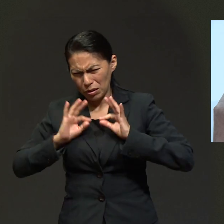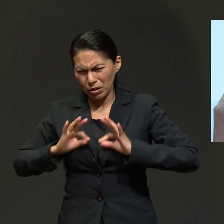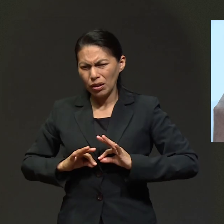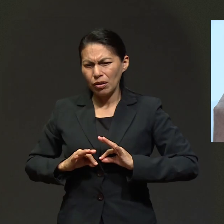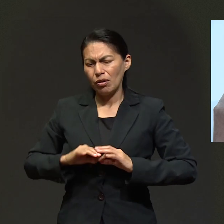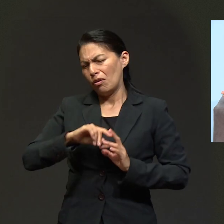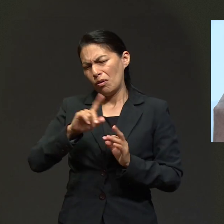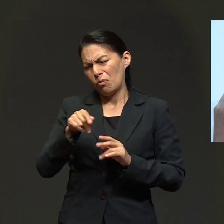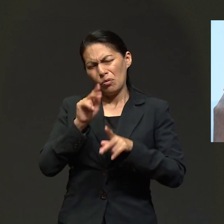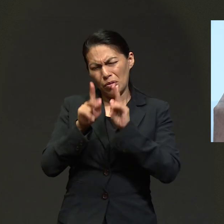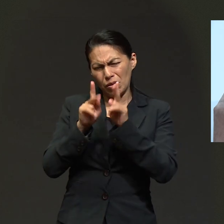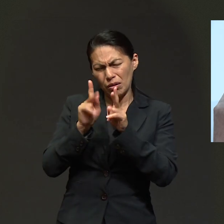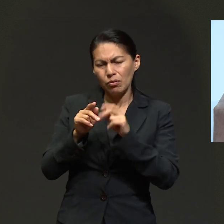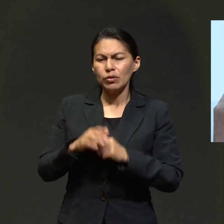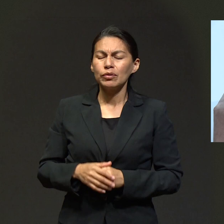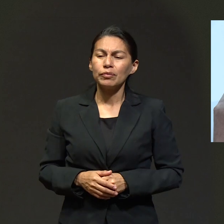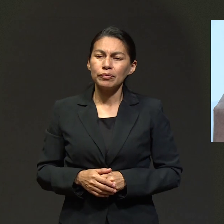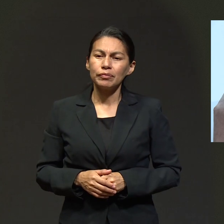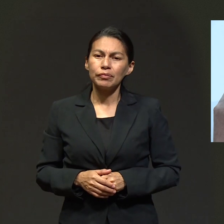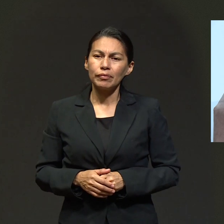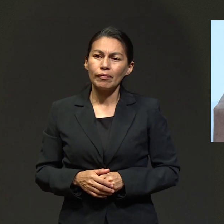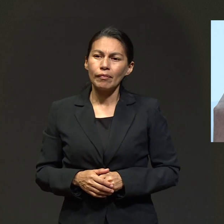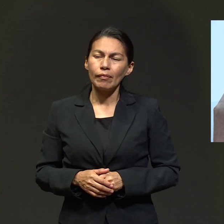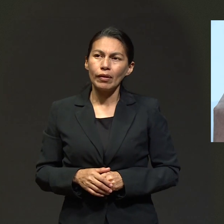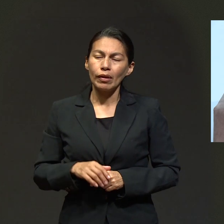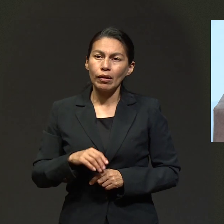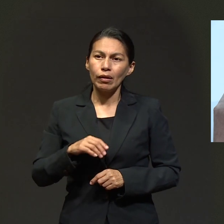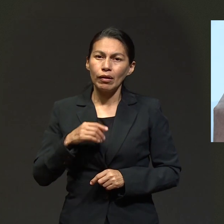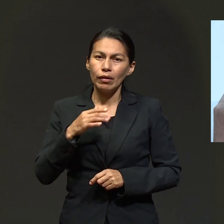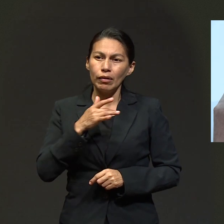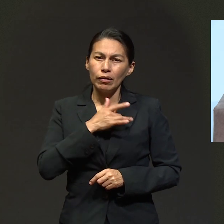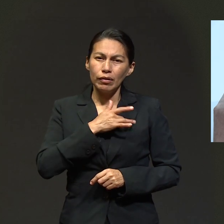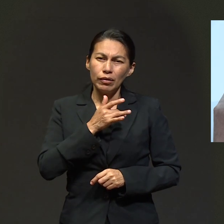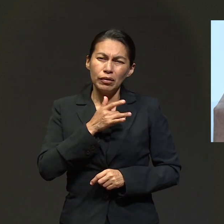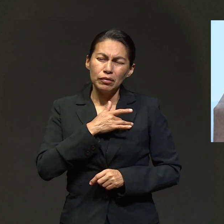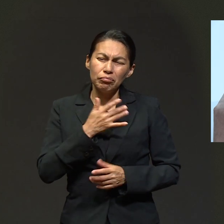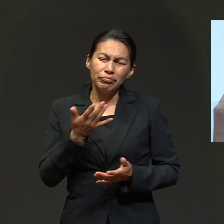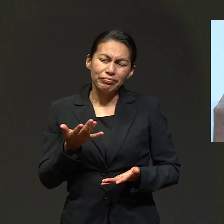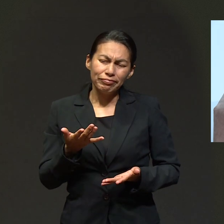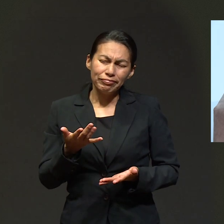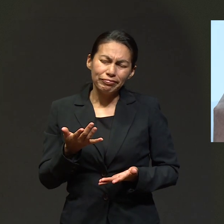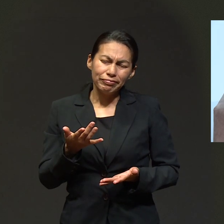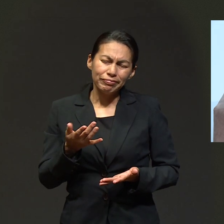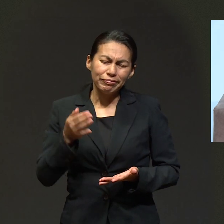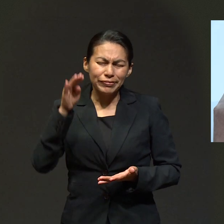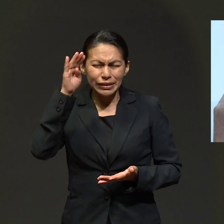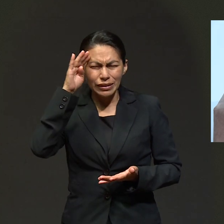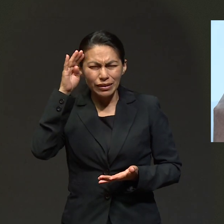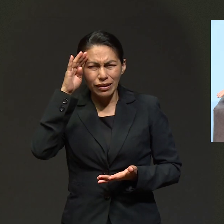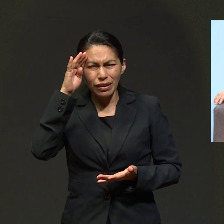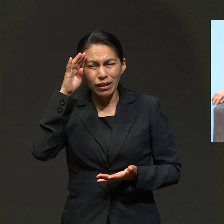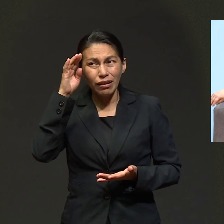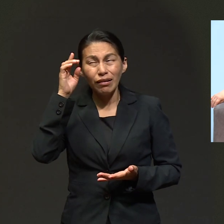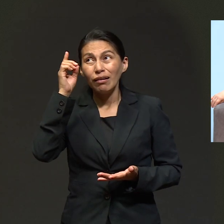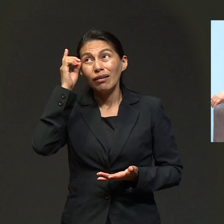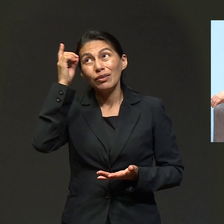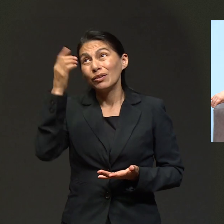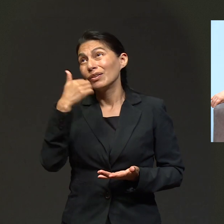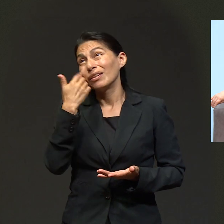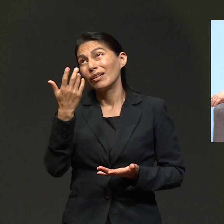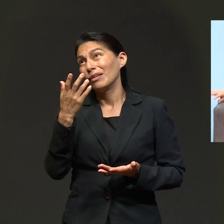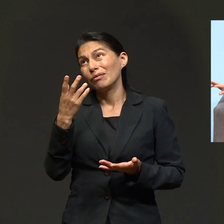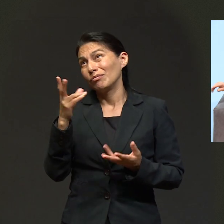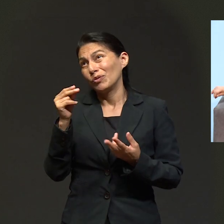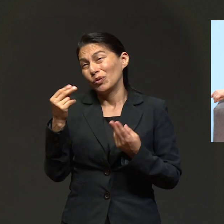atender. De lo demás no se preocupe, ya cualquier cosa, pues nos comunicamos y nos hablamos. Yo en mi corazón dije, bueno, pues